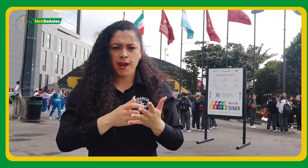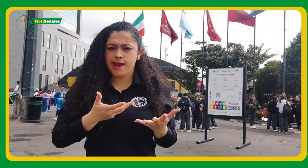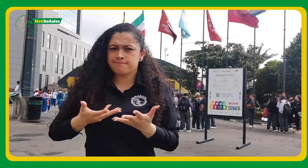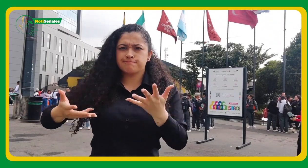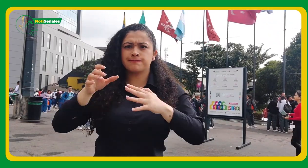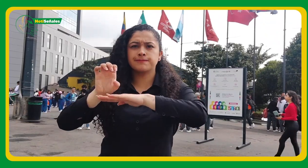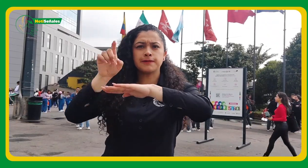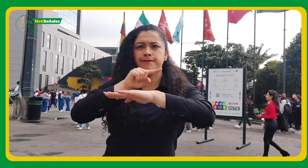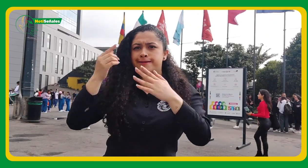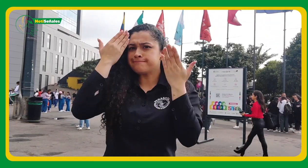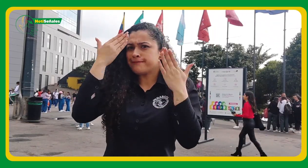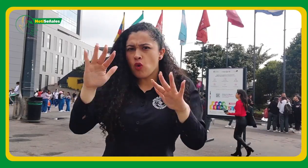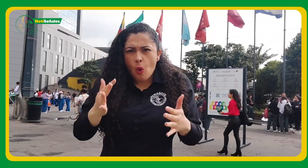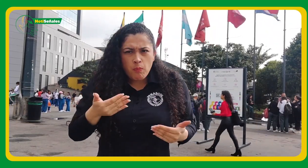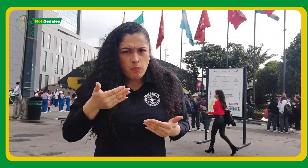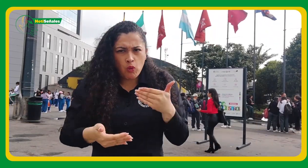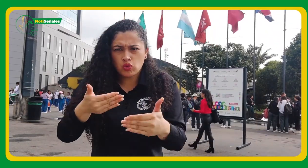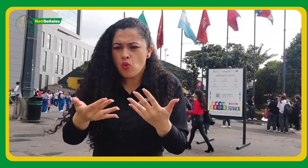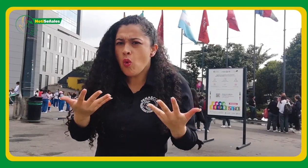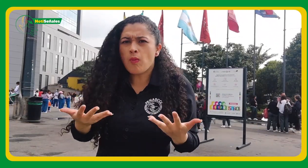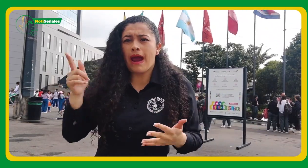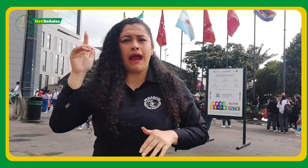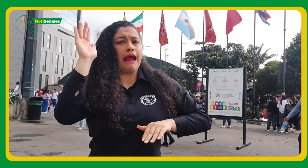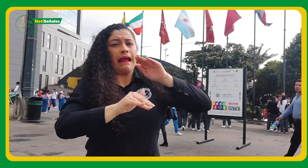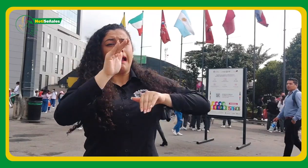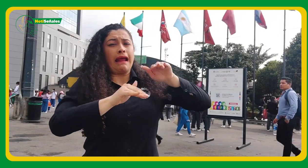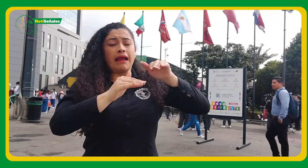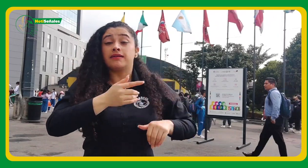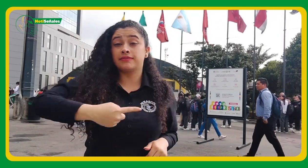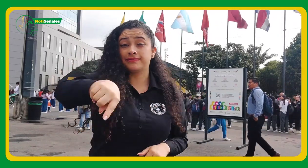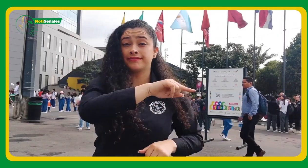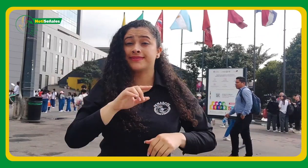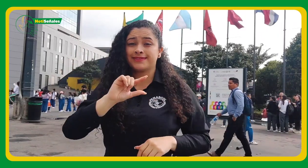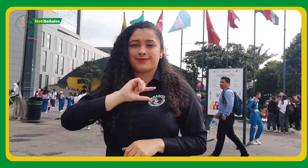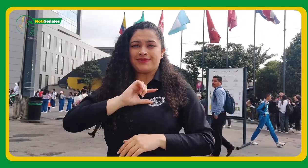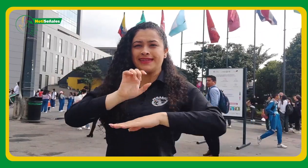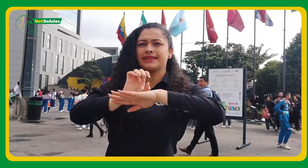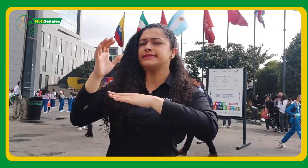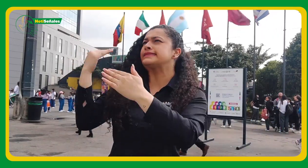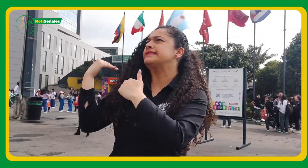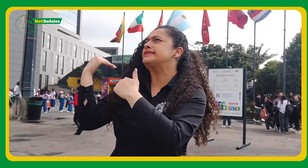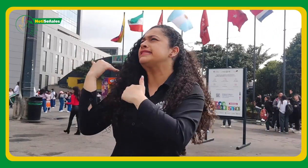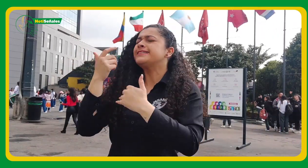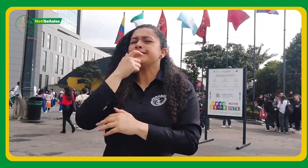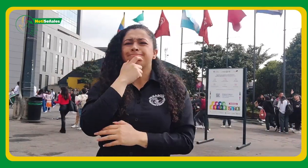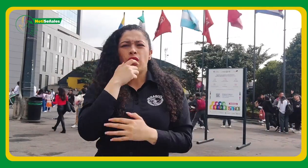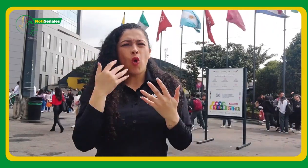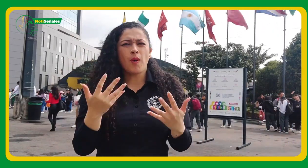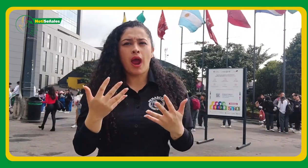Pero reconociendo que no saben cómo hacerlo, han acudido en gran manera al INSOR. Por tal razón, con el